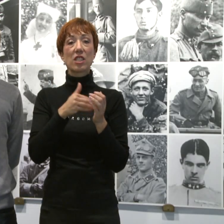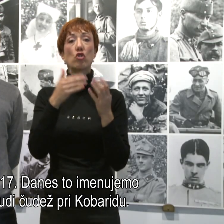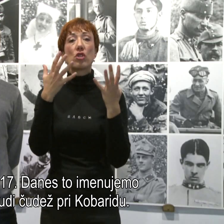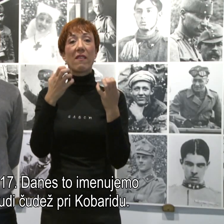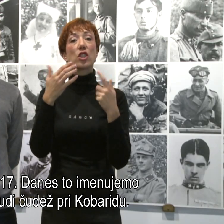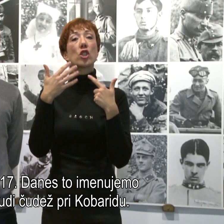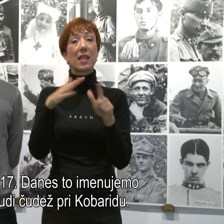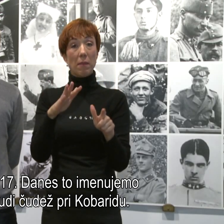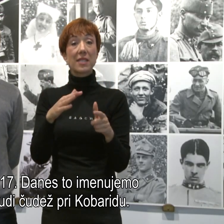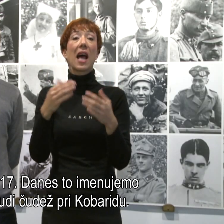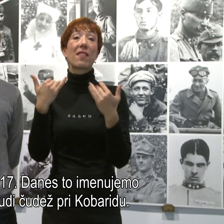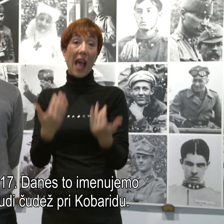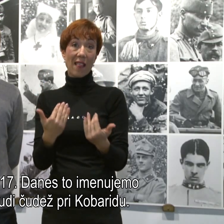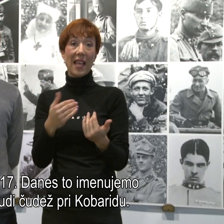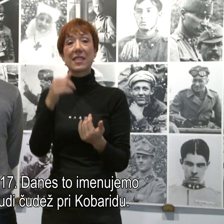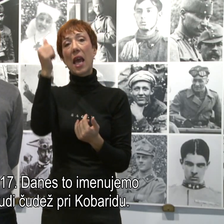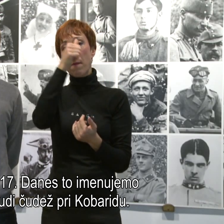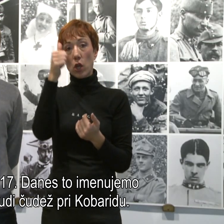danes imenujemo tudi čudež pri Kobaridu.